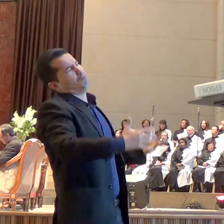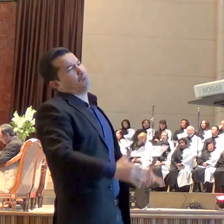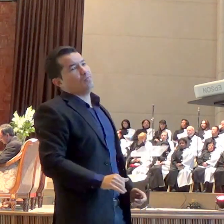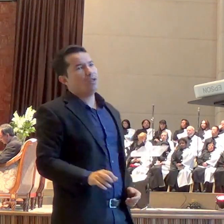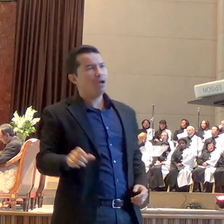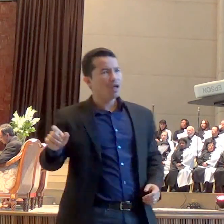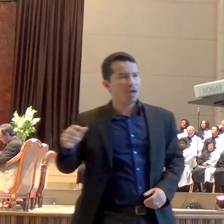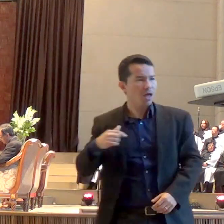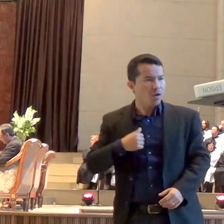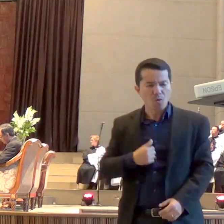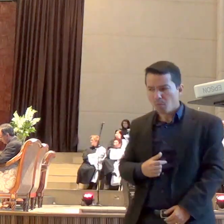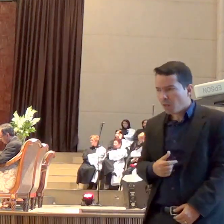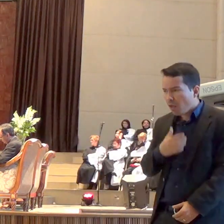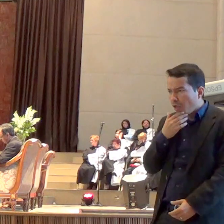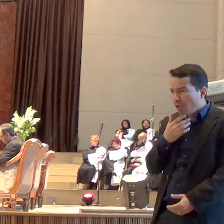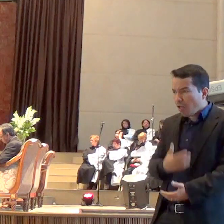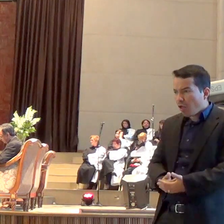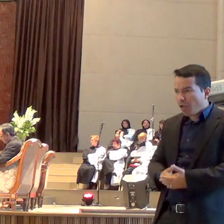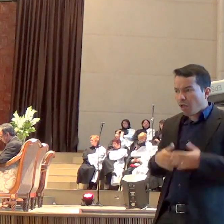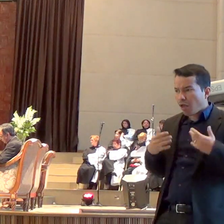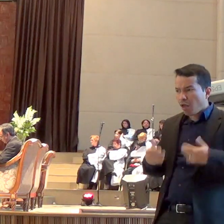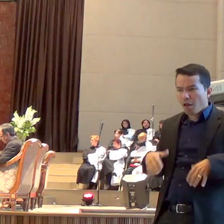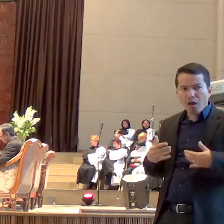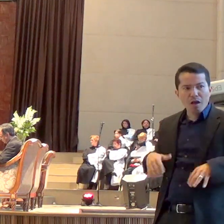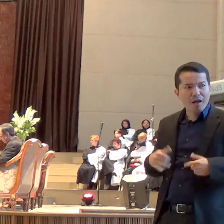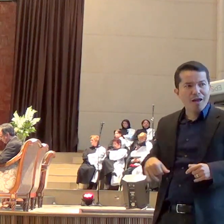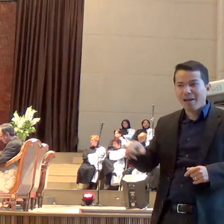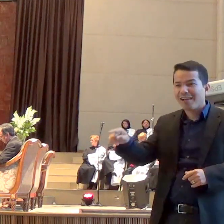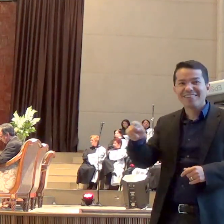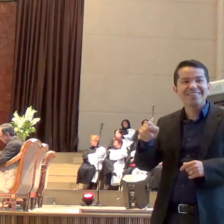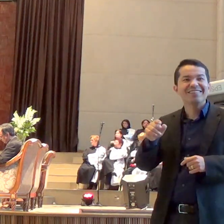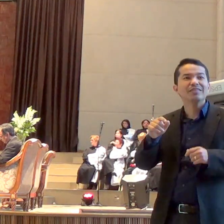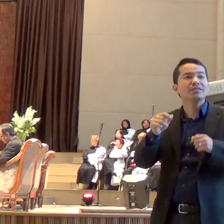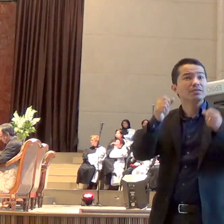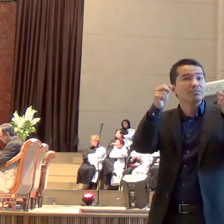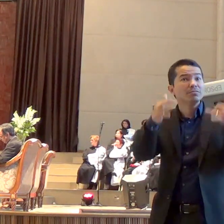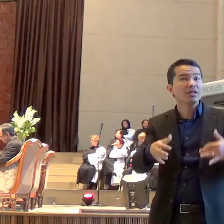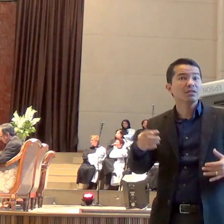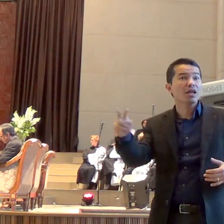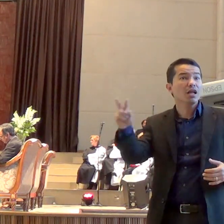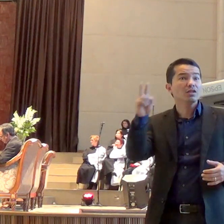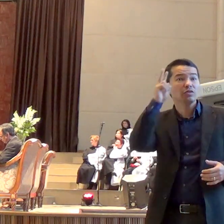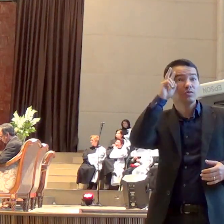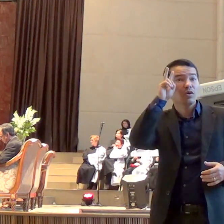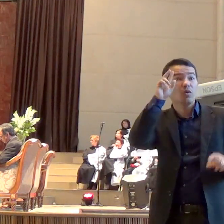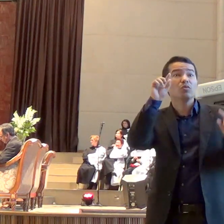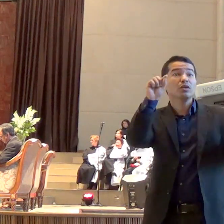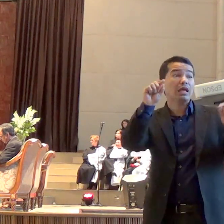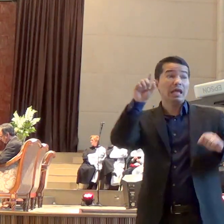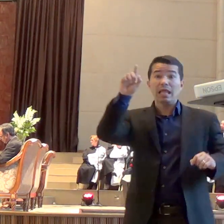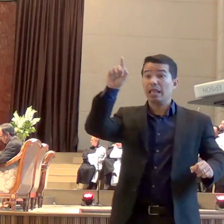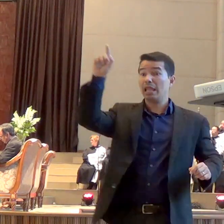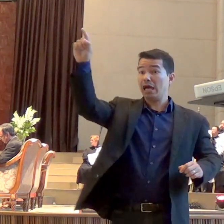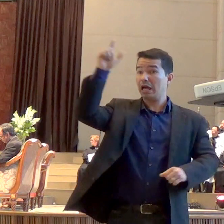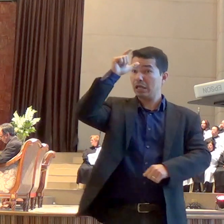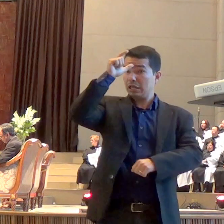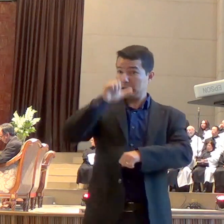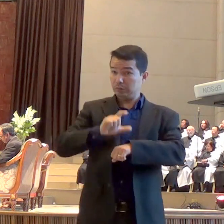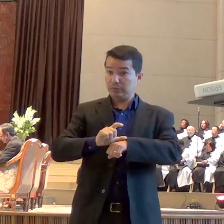a célula porque há um interesse da Turquia em se tornar parte do mercado